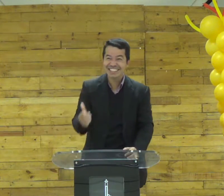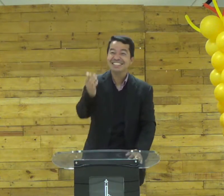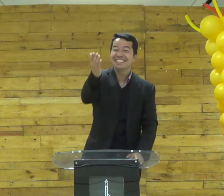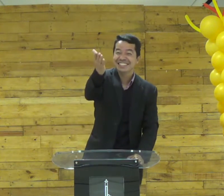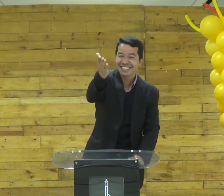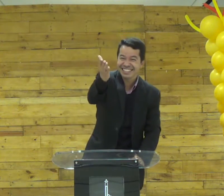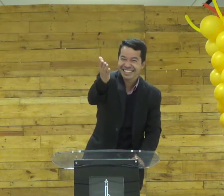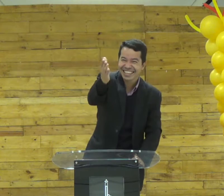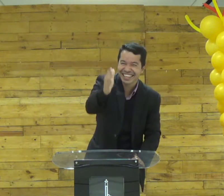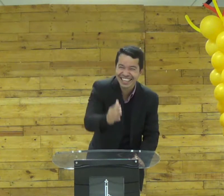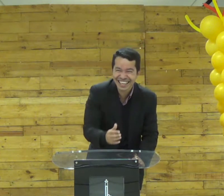então Larissa